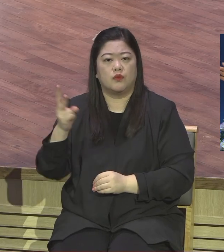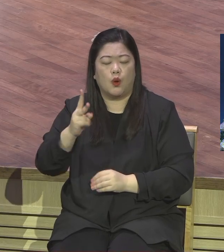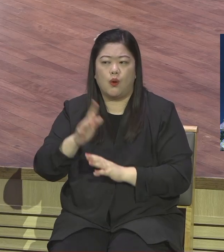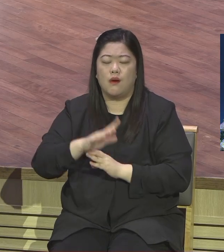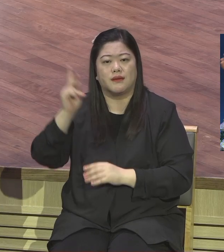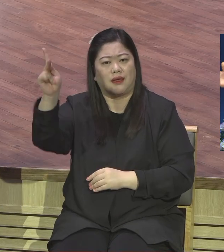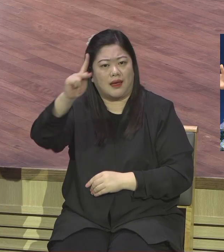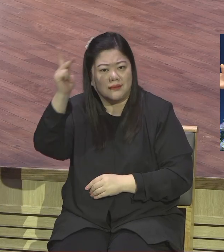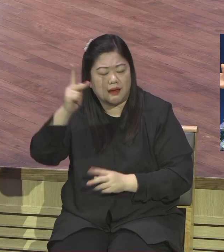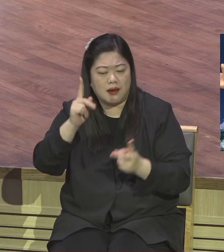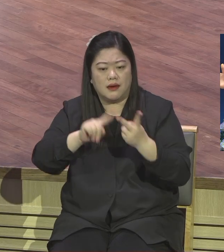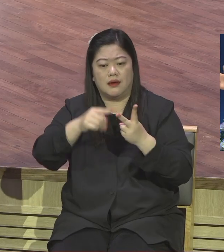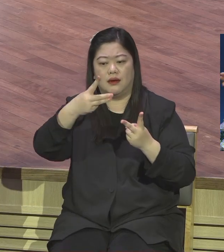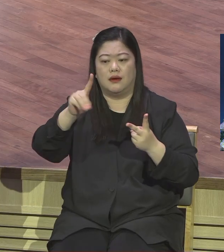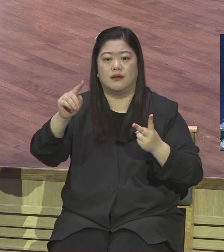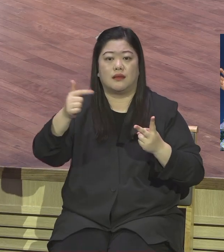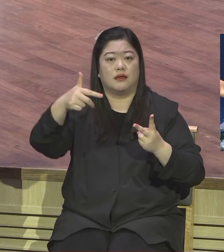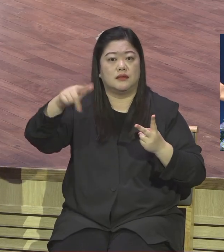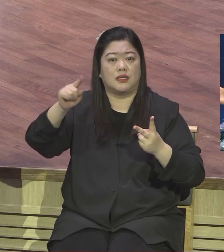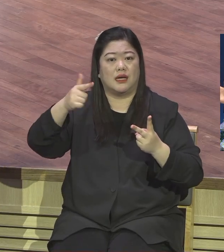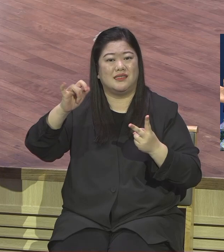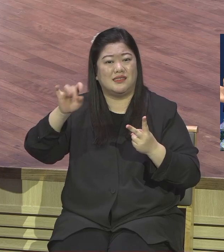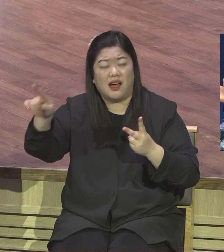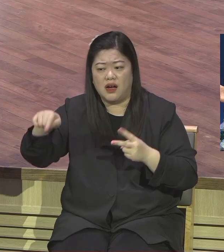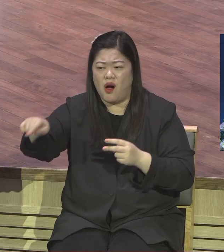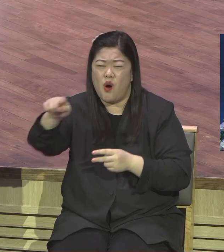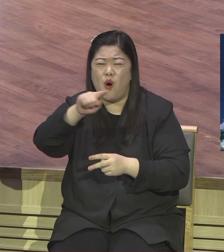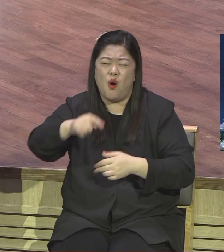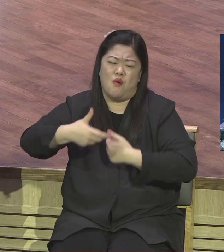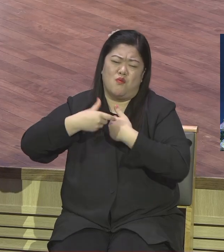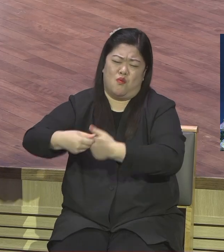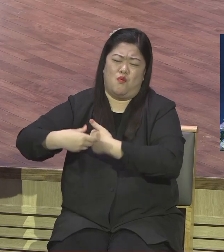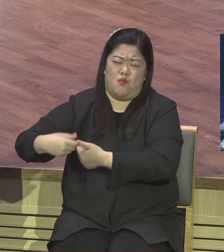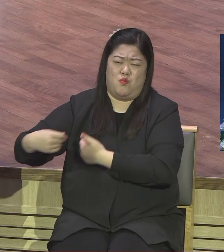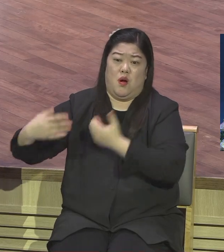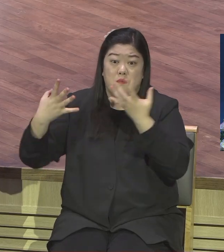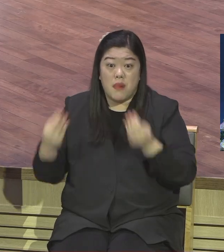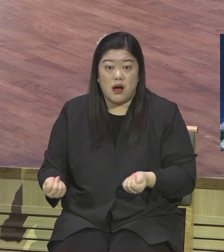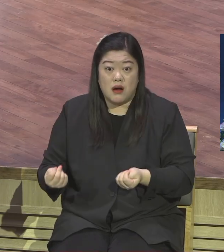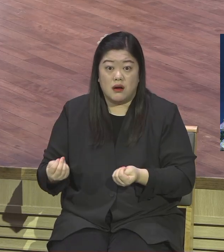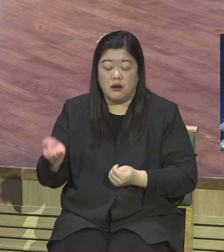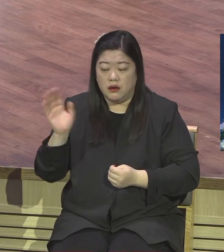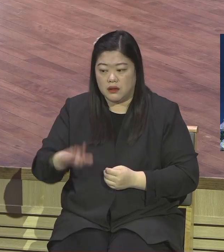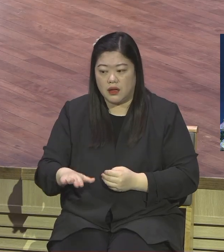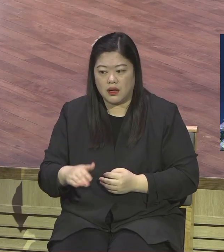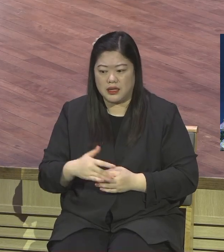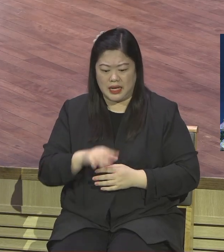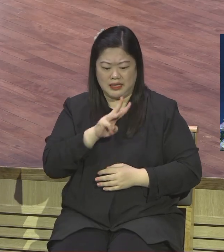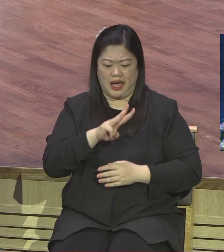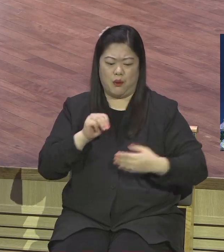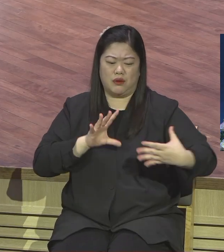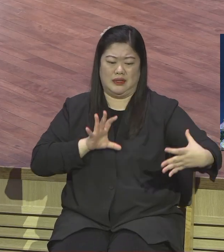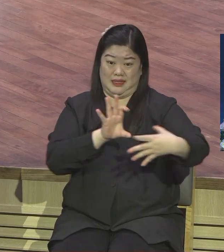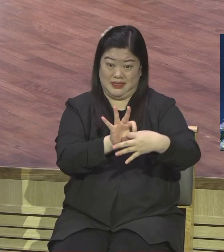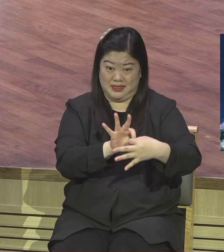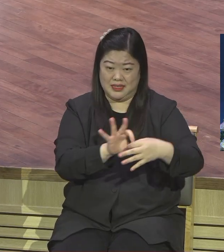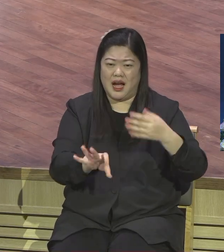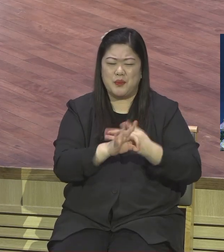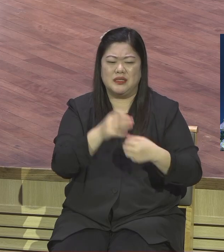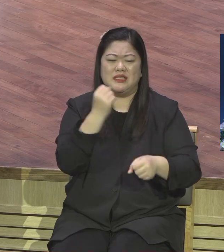그것도 지금 와달라 그러니까 와달라 너무 많아요 실제로 우리 안 간대 한 분도 안 간대 간대나 갈 거 없고 안 간